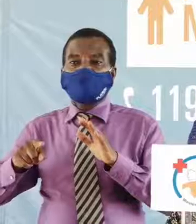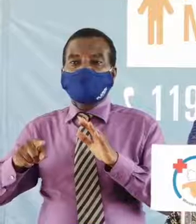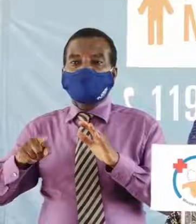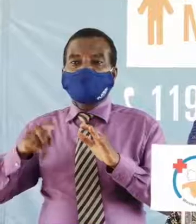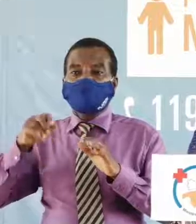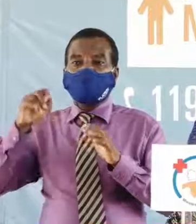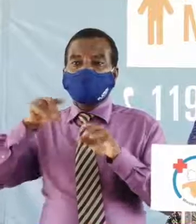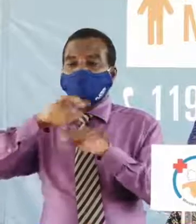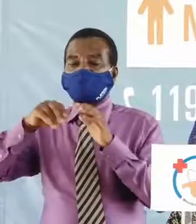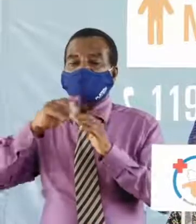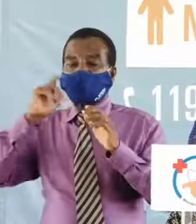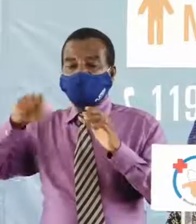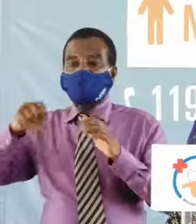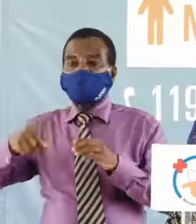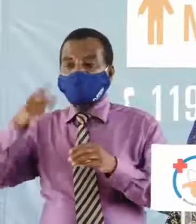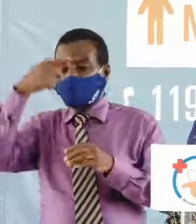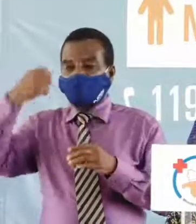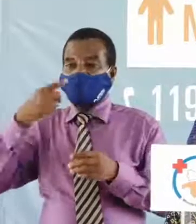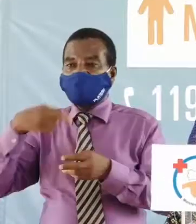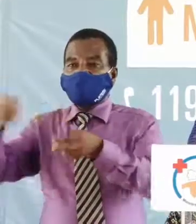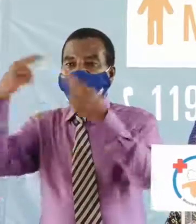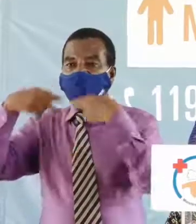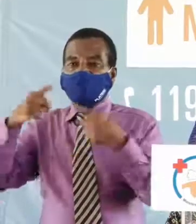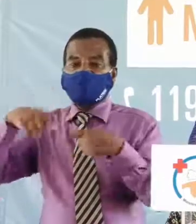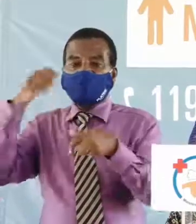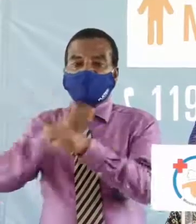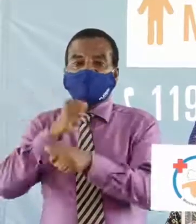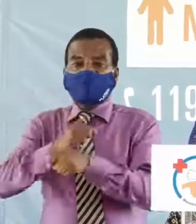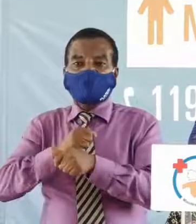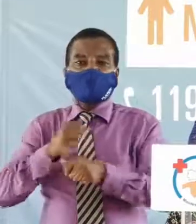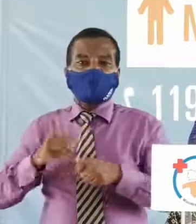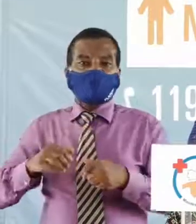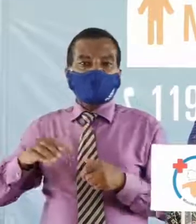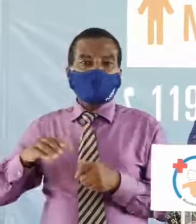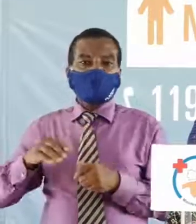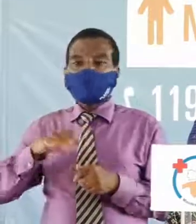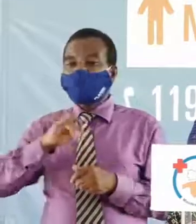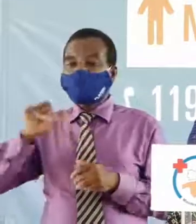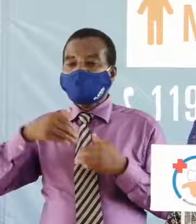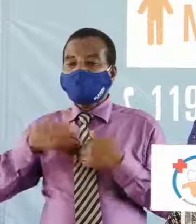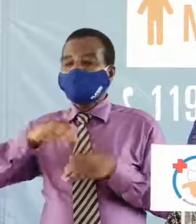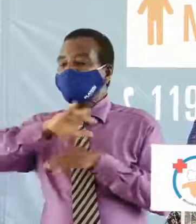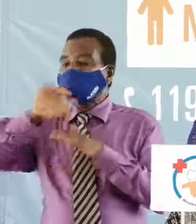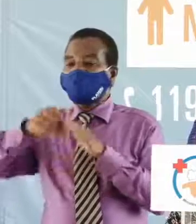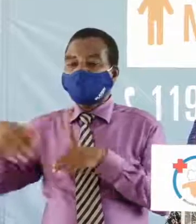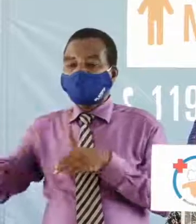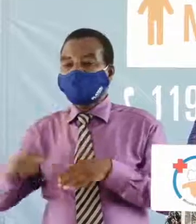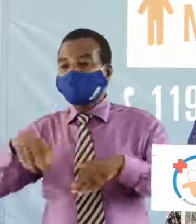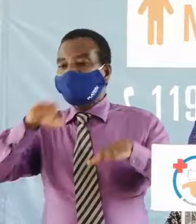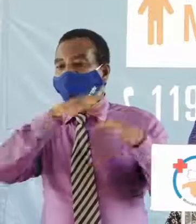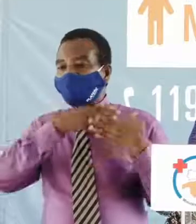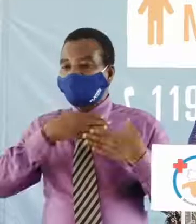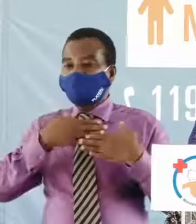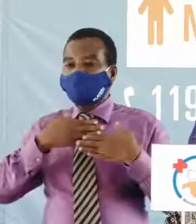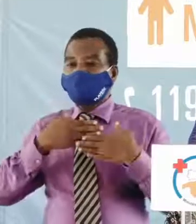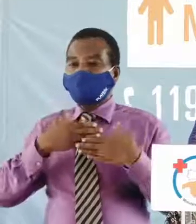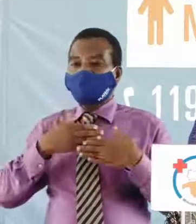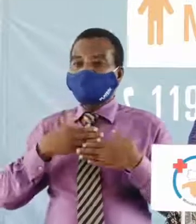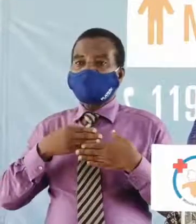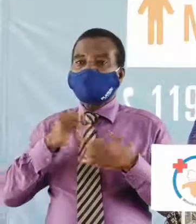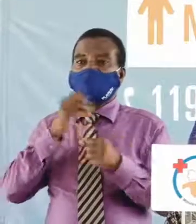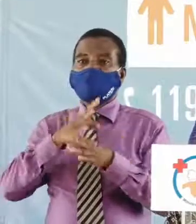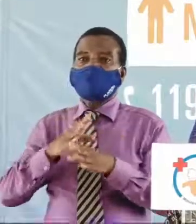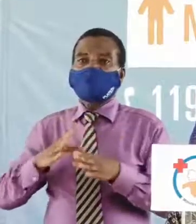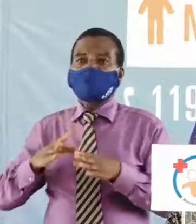à Bidjan effectivement il y a eu des gens qui sont venus à Bidjan parce que tout l'arsenal de prise en charge à l'intérieur du pays n'est pas encore tout à fait